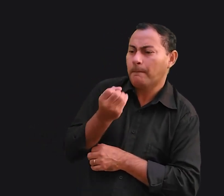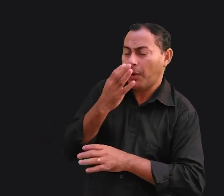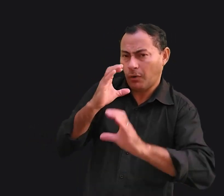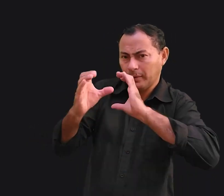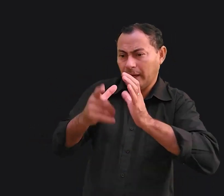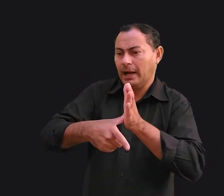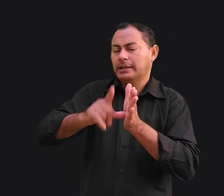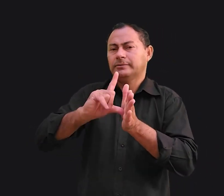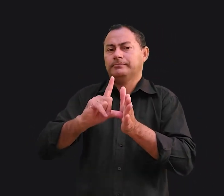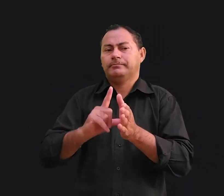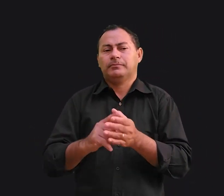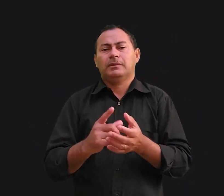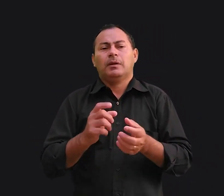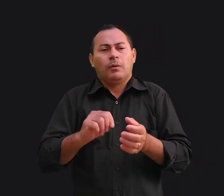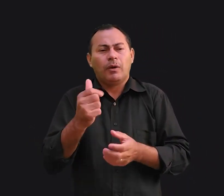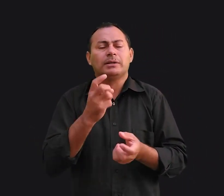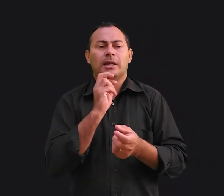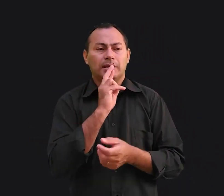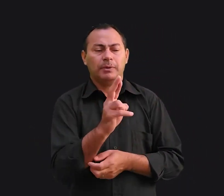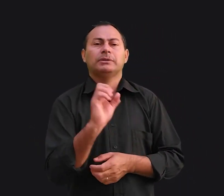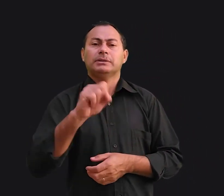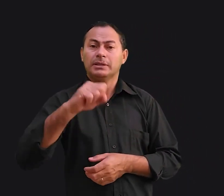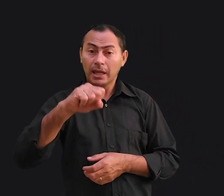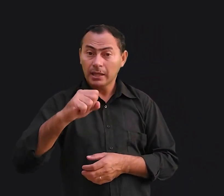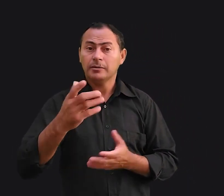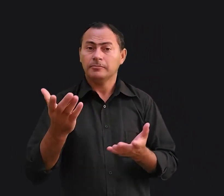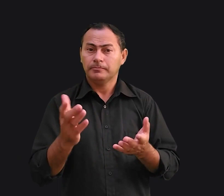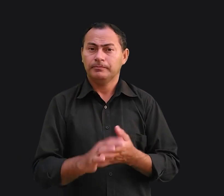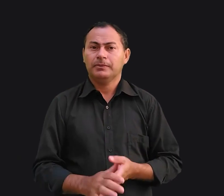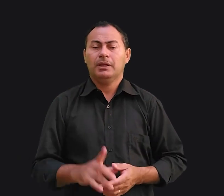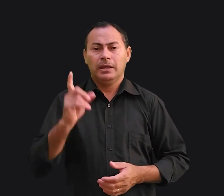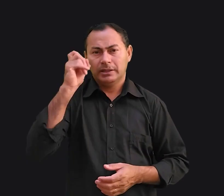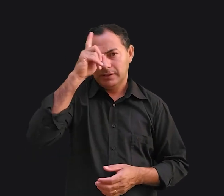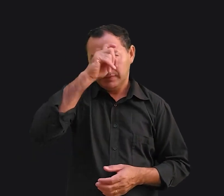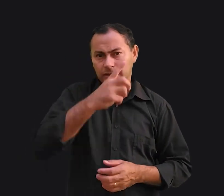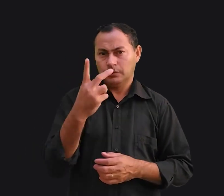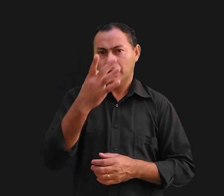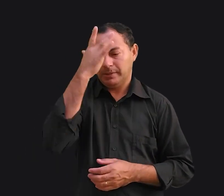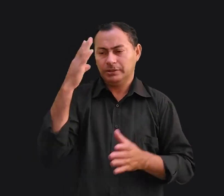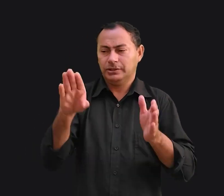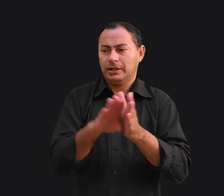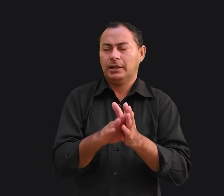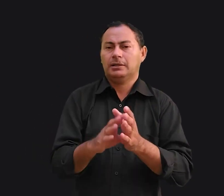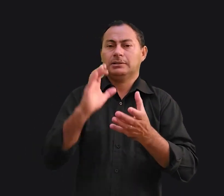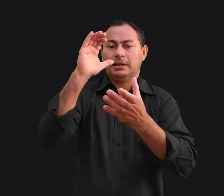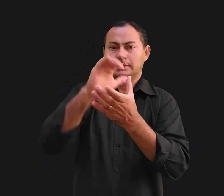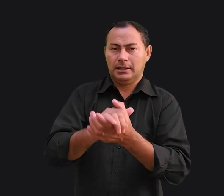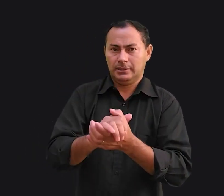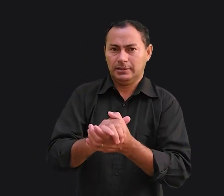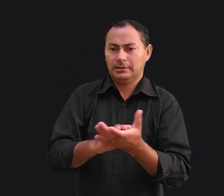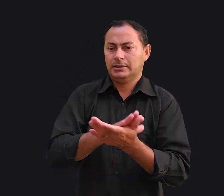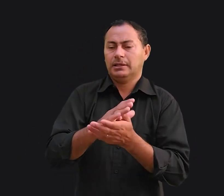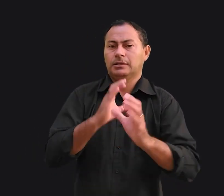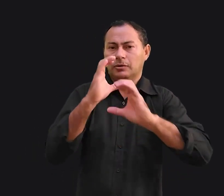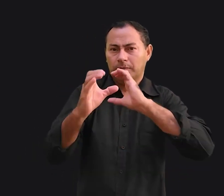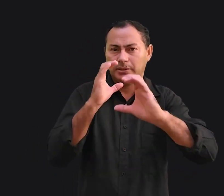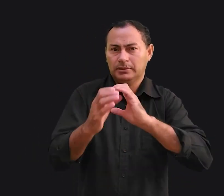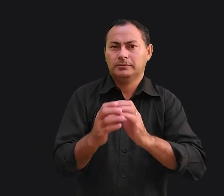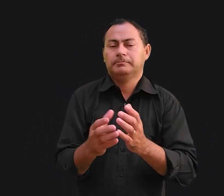comunicação antes? Quase sempre a resposta era sim. É difícil duas pessoas chegarem a se casar sem se comunicarem bem.